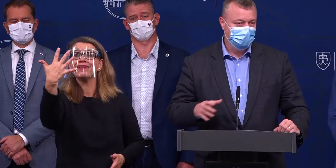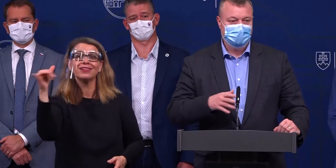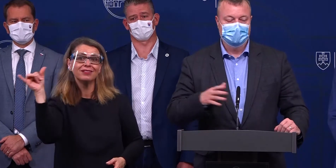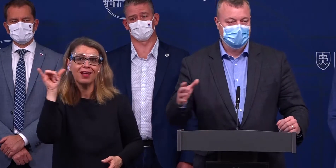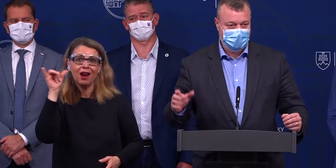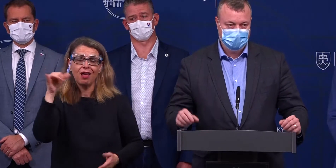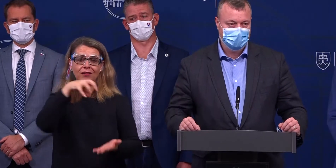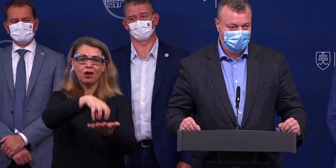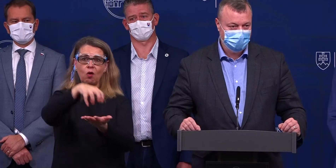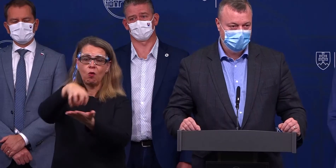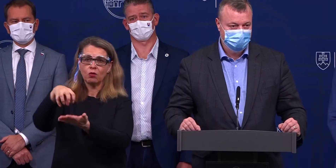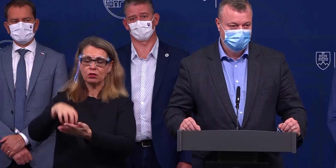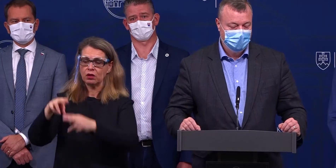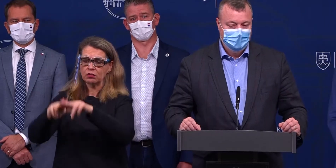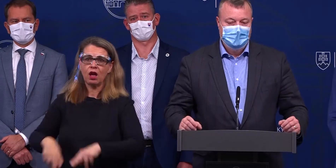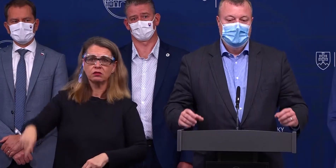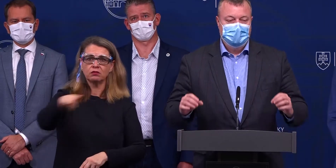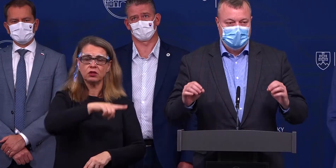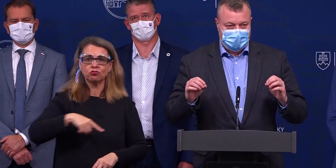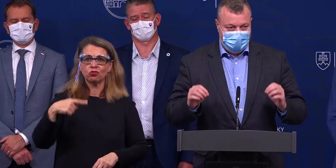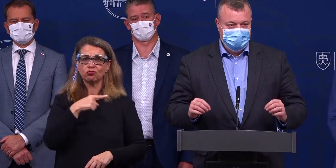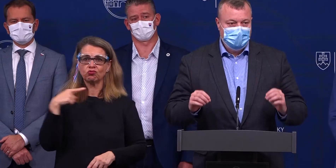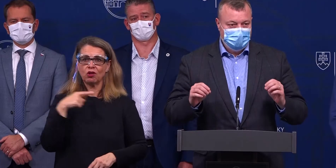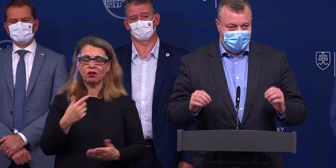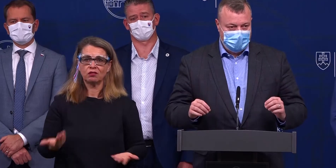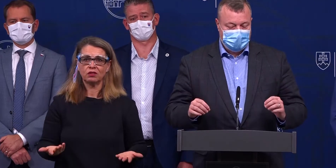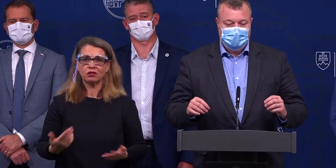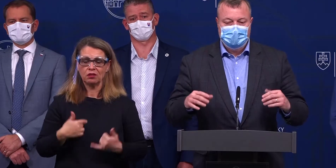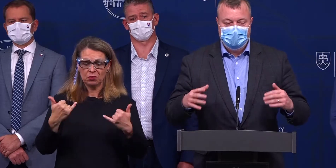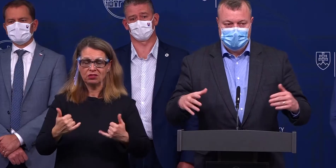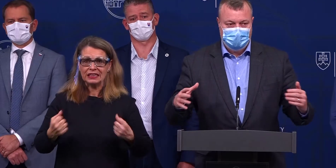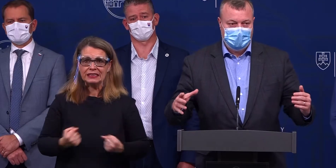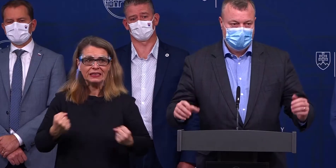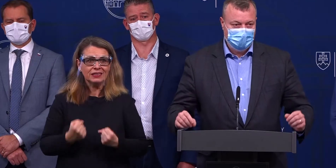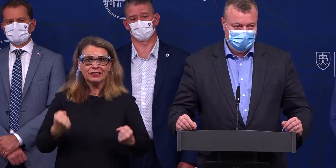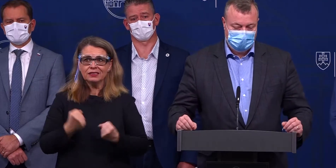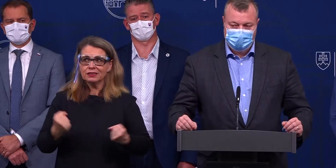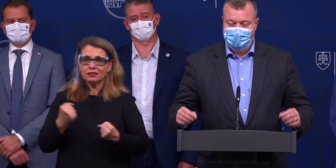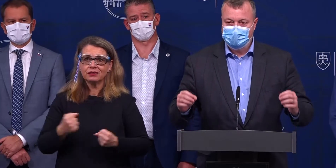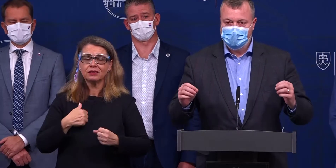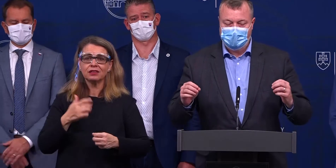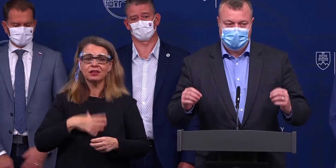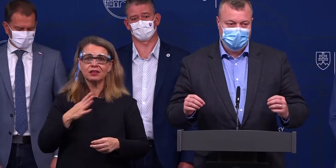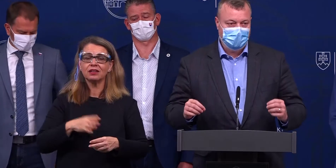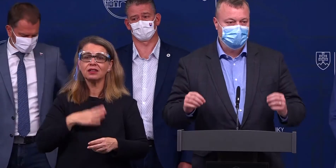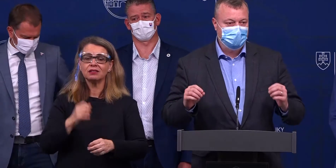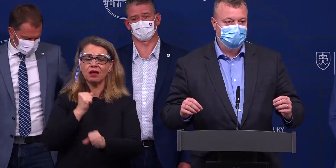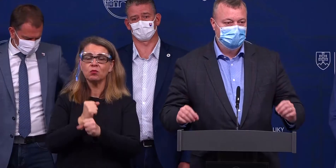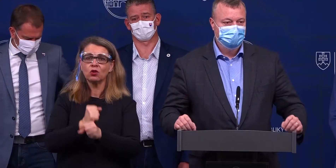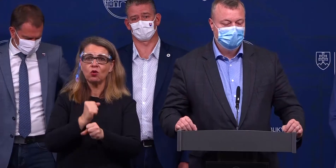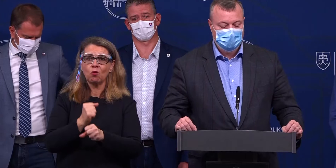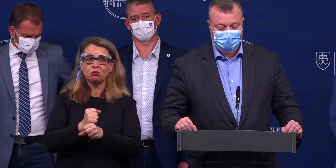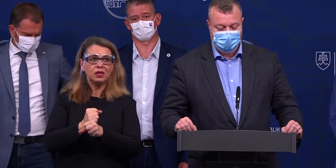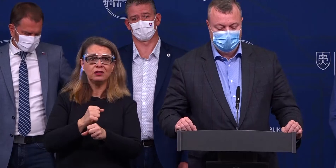Zbytok Slovenska je prakticky červený. My teraz o 5 minút 12 chytame situáciu pod kontrolou. Pán profesor Krčmeri na